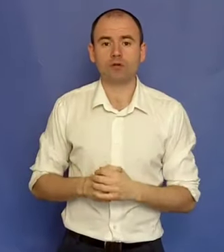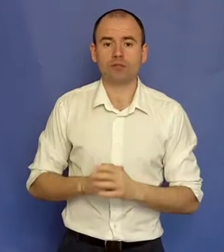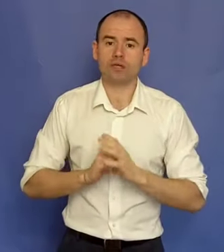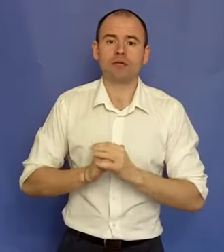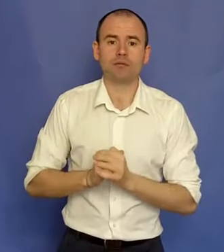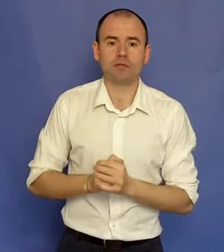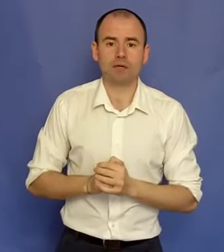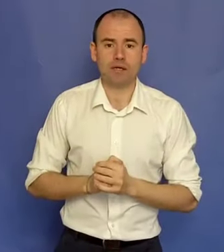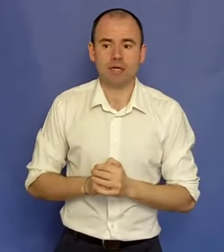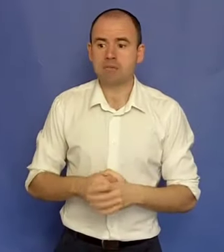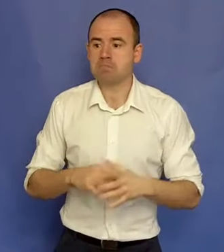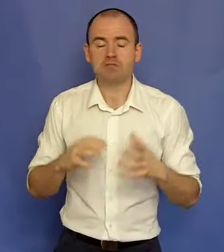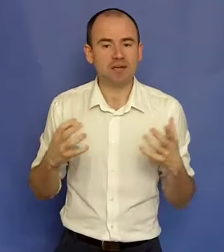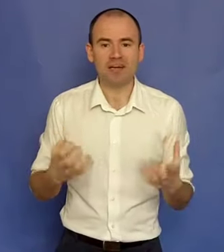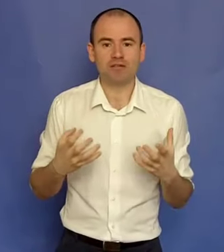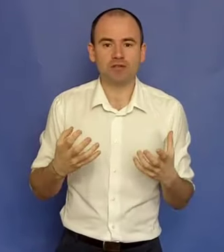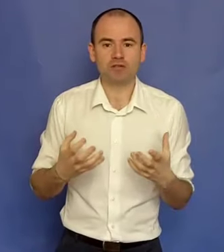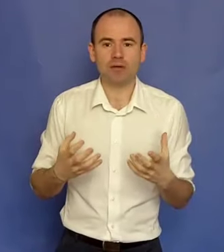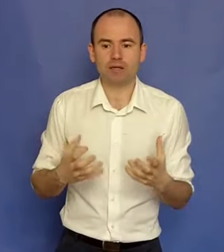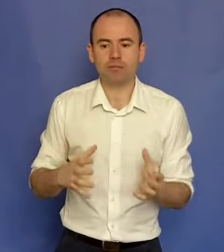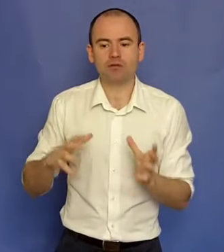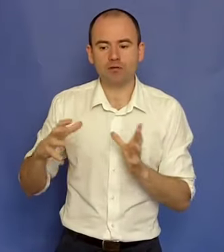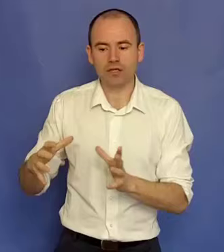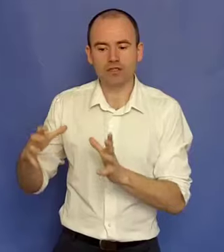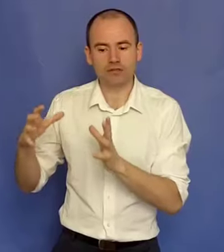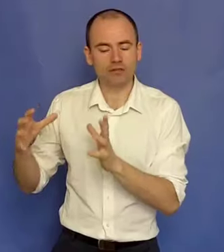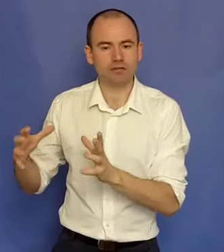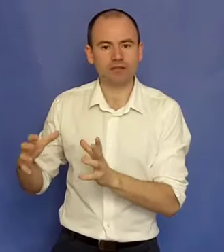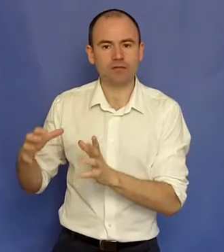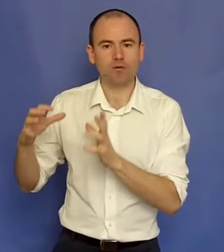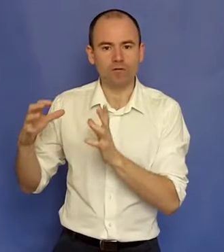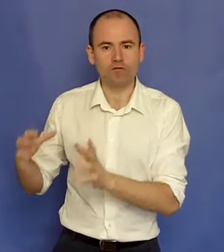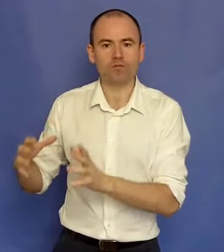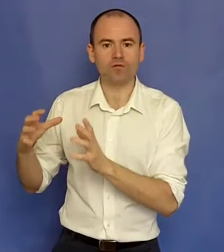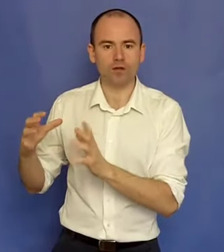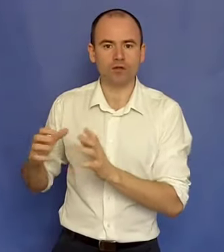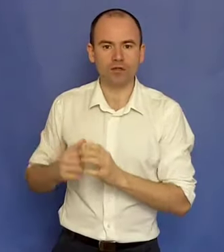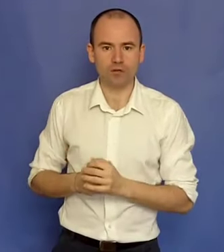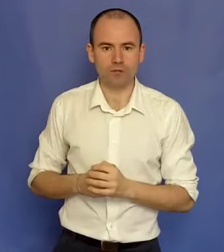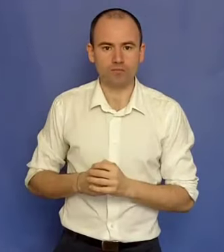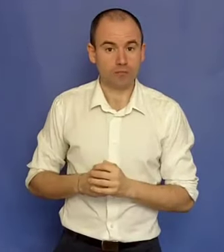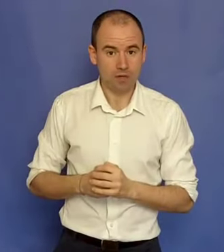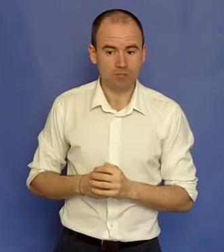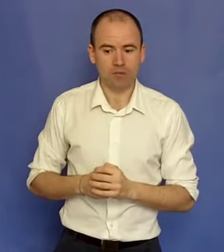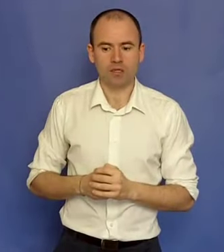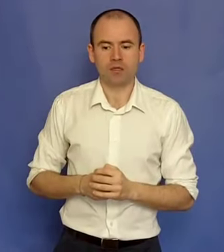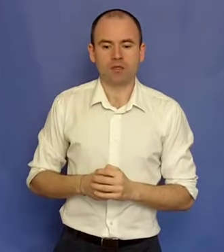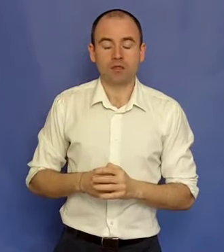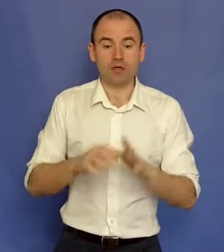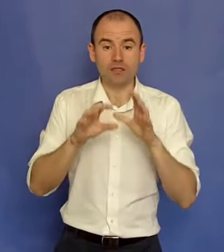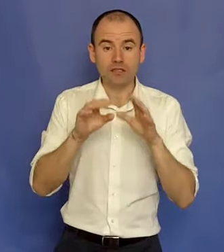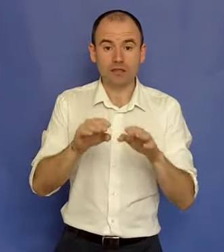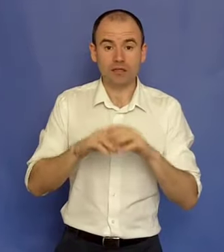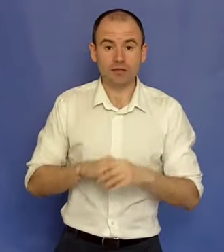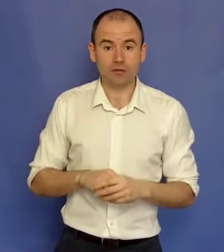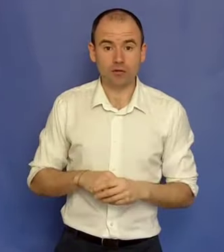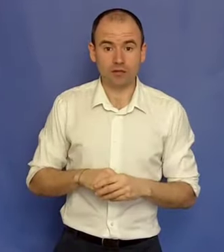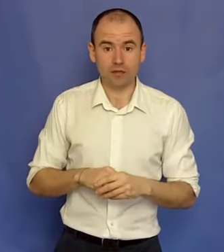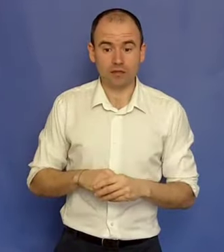noaptea că el are mâine bani. Fiecare face bani pentru a avea acel stil de viață conform cu valorile lui. Gândește-te care sunt valorile tale,